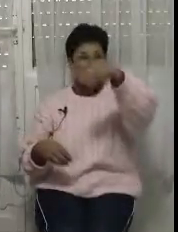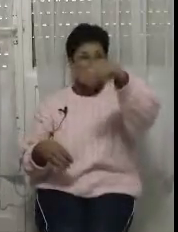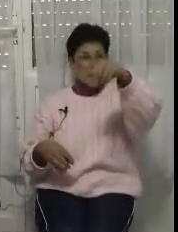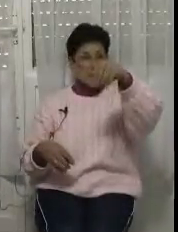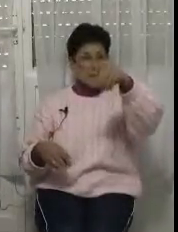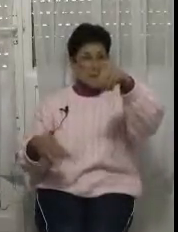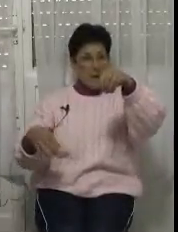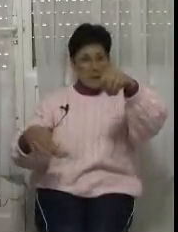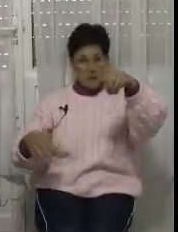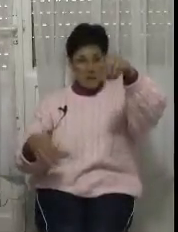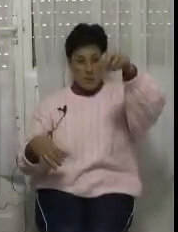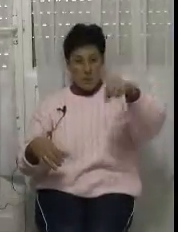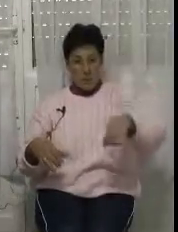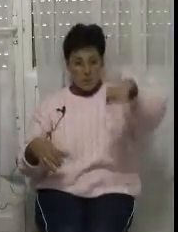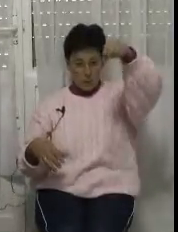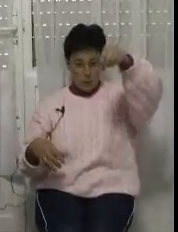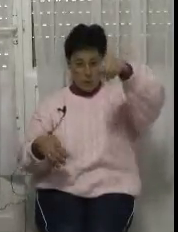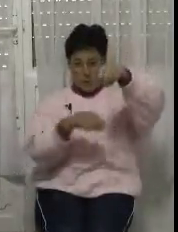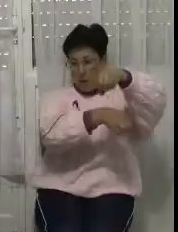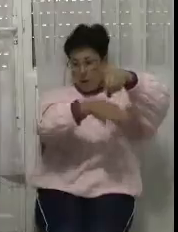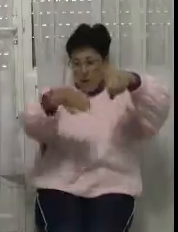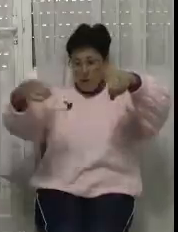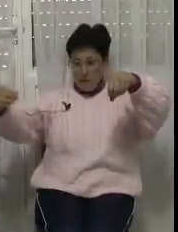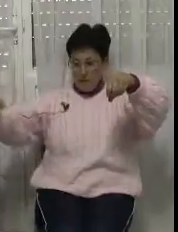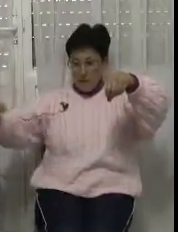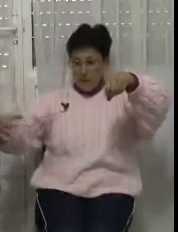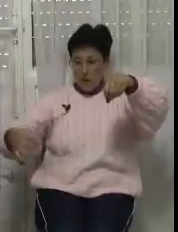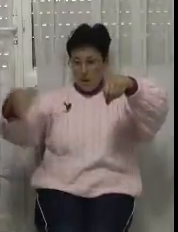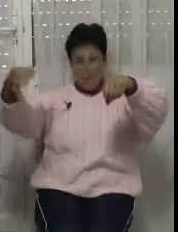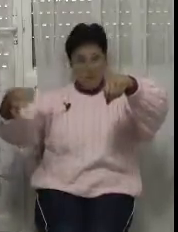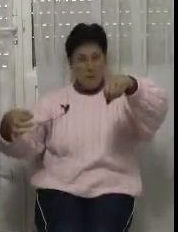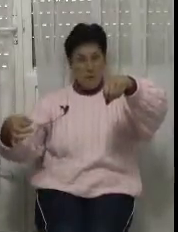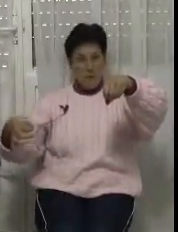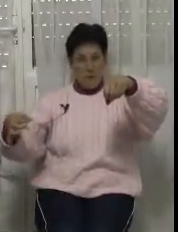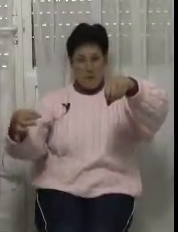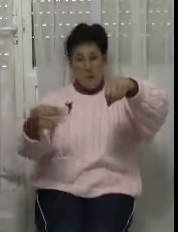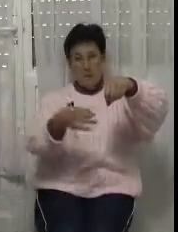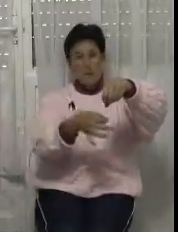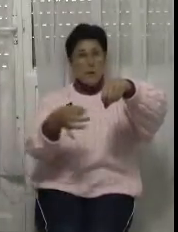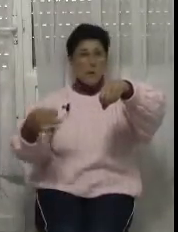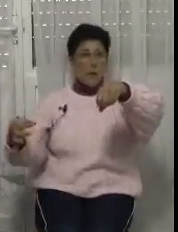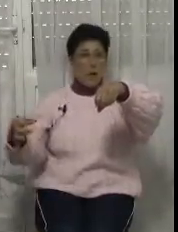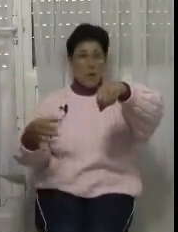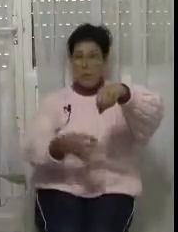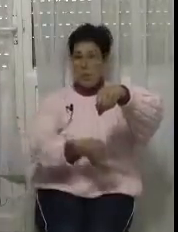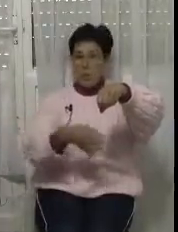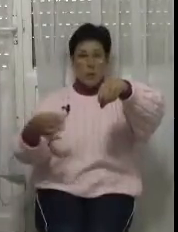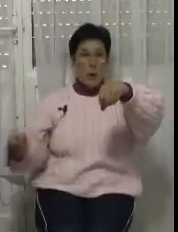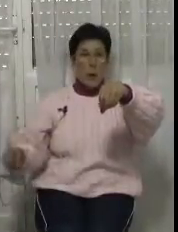egin ziren gantxo bat egin ziren, burriñi bat eta pixu bet. Pixetu iten ginen bai oiozkoak